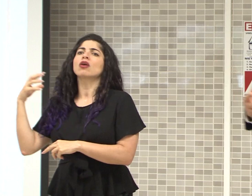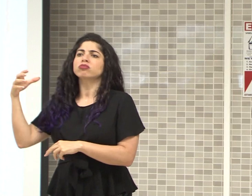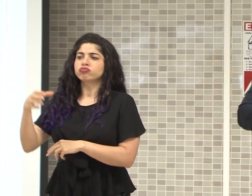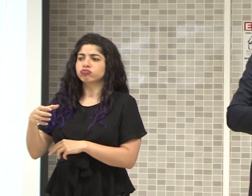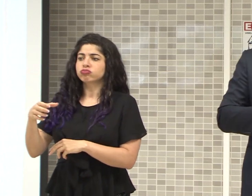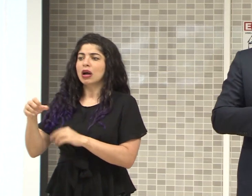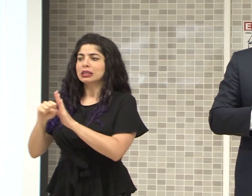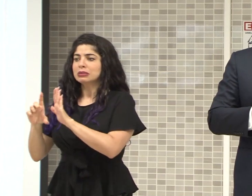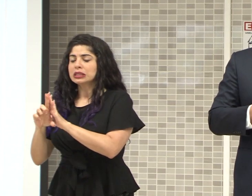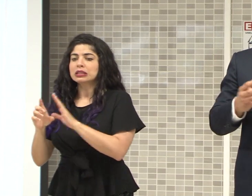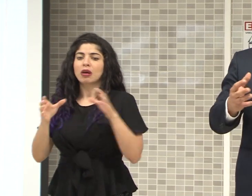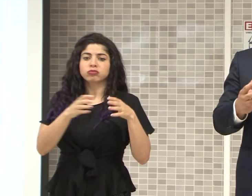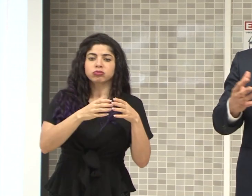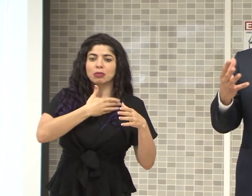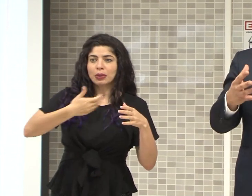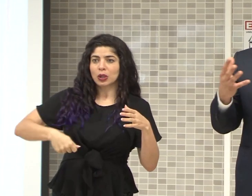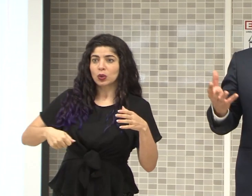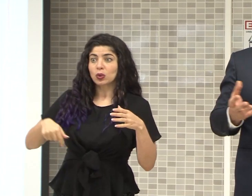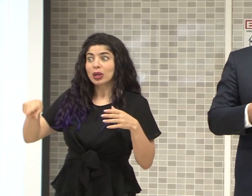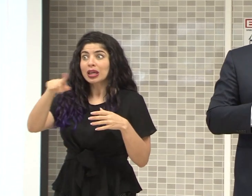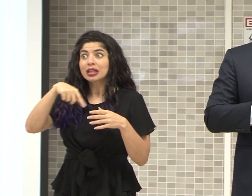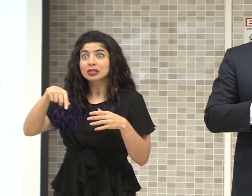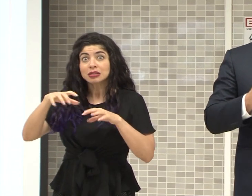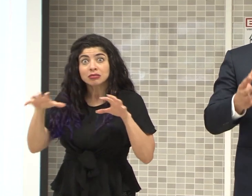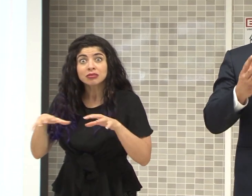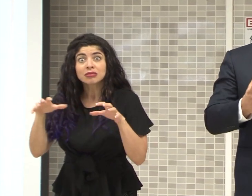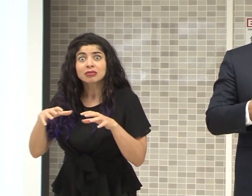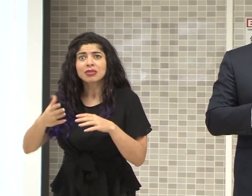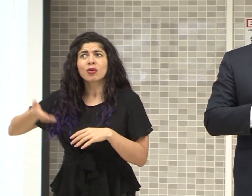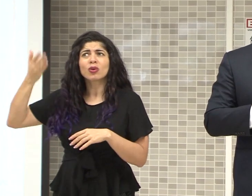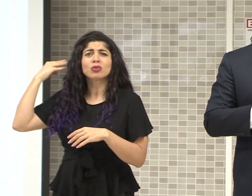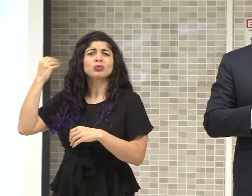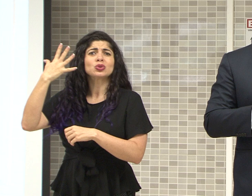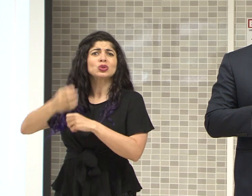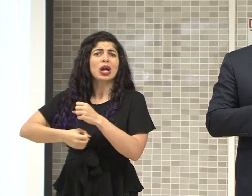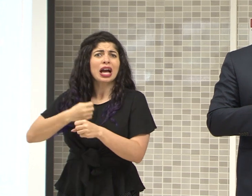y legislativo, en esta escala era algo que no se hacía hace algunas décadas.